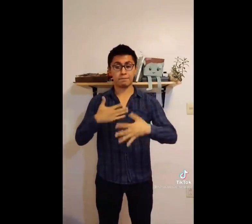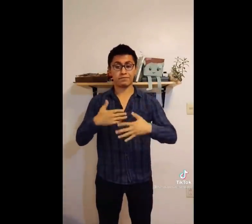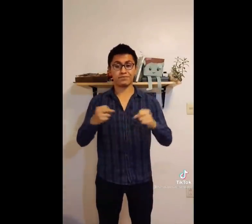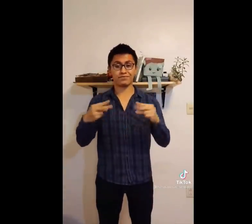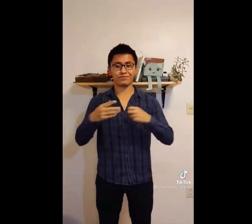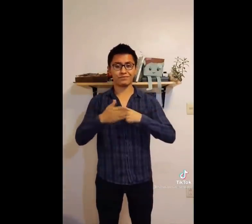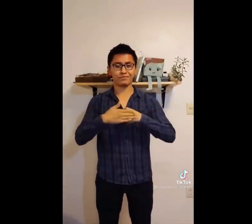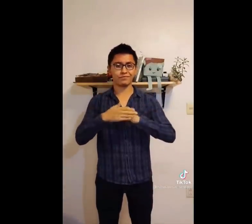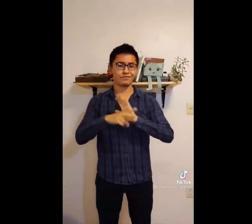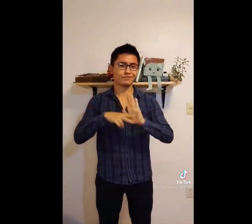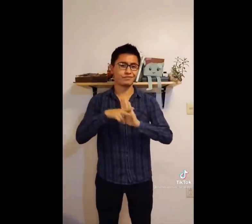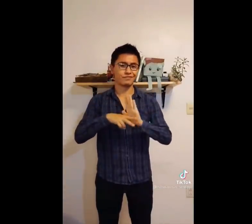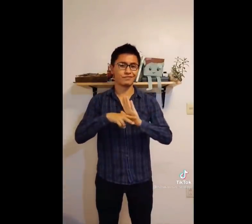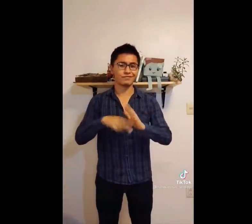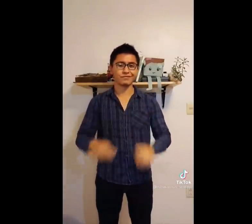Que no dejen abrirse las manos. Nos vemos en el próximo video.